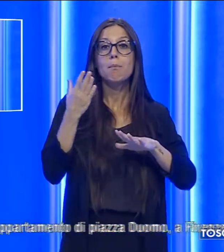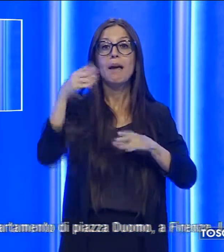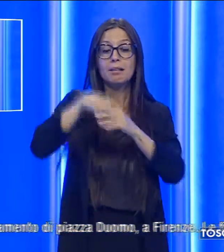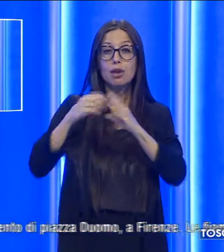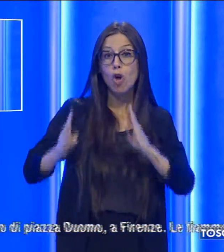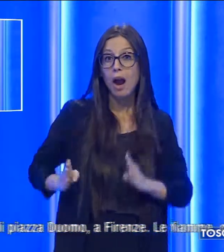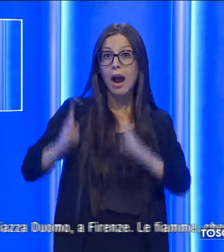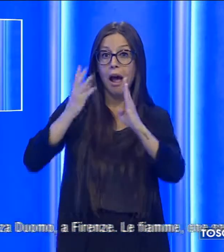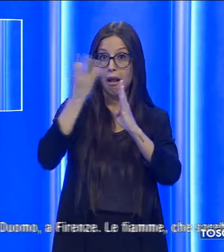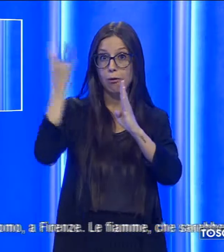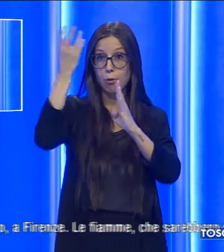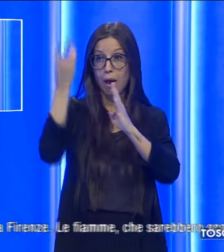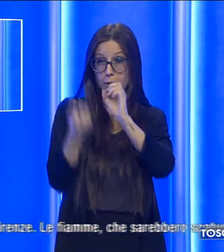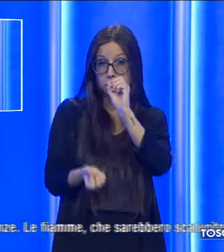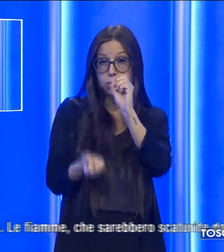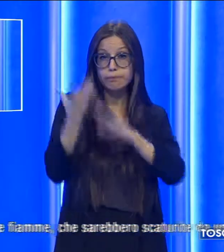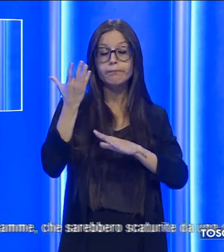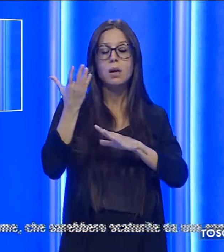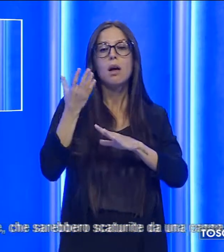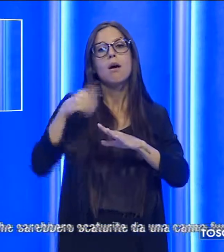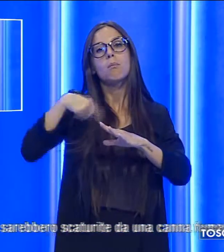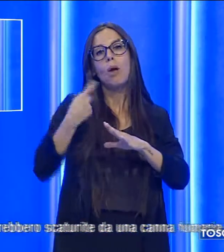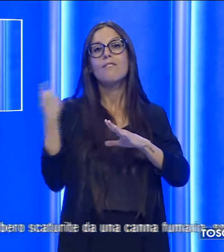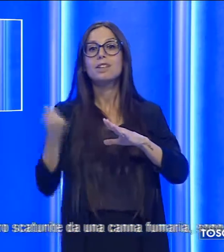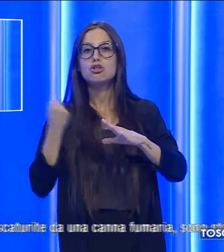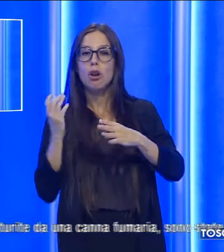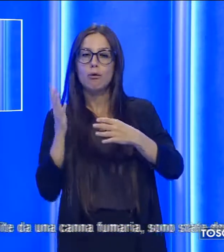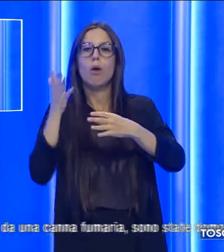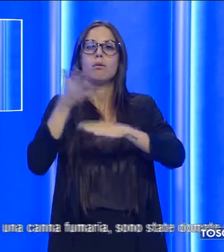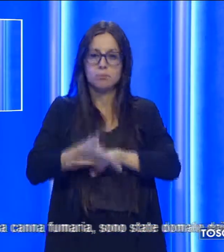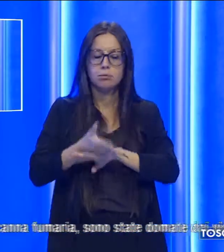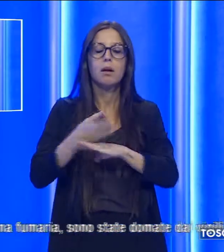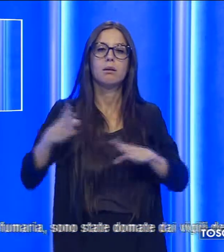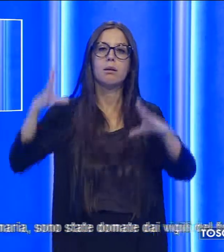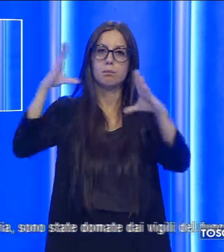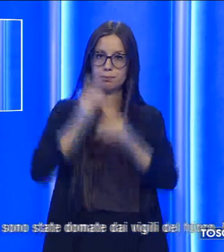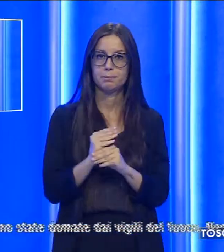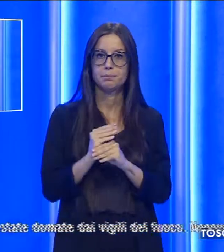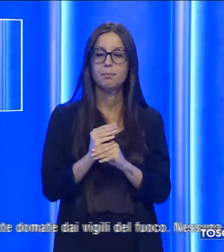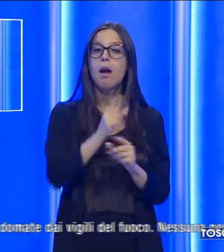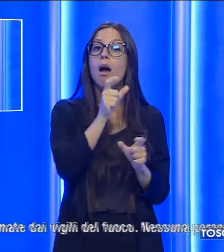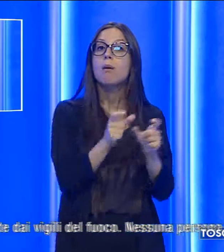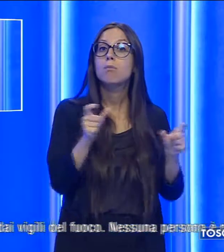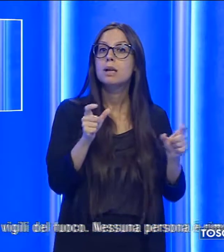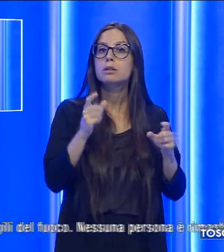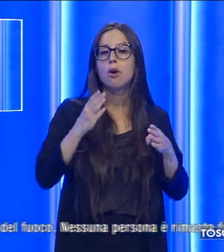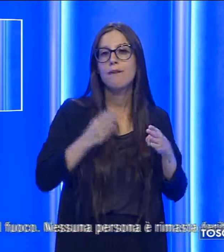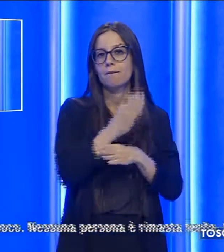scaturite da una canna fumaria sono state però domate dai vigili del fuoco. nessuna persona